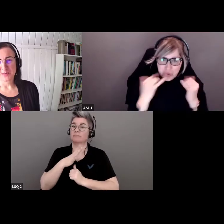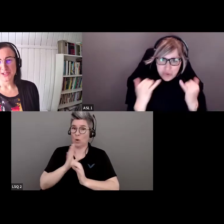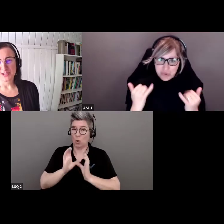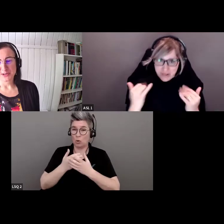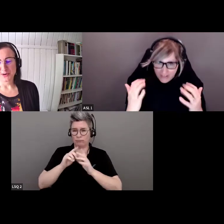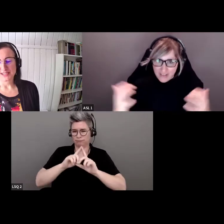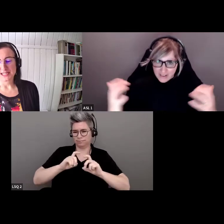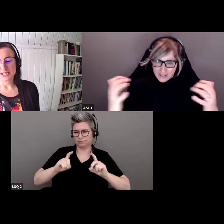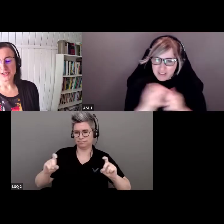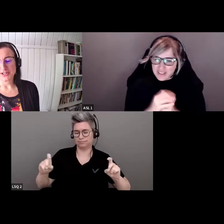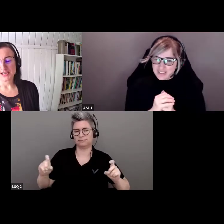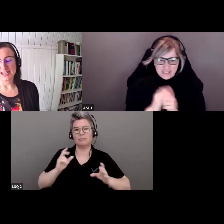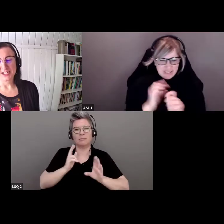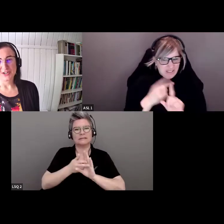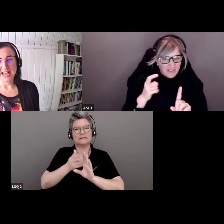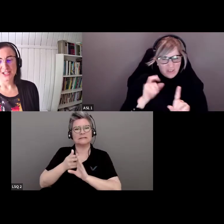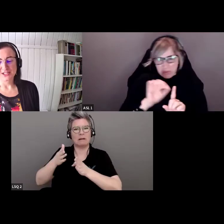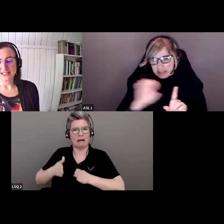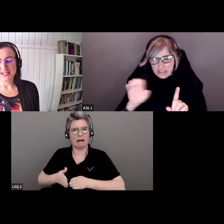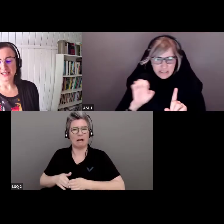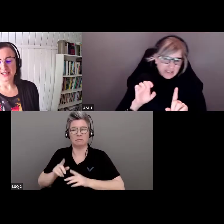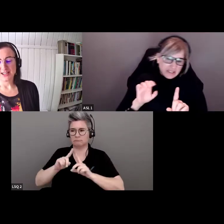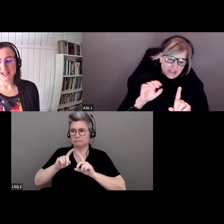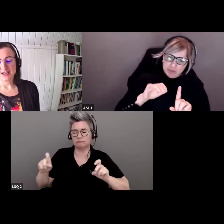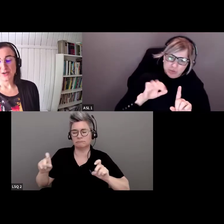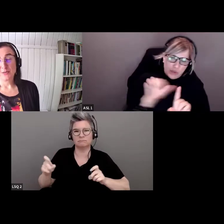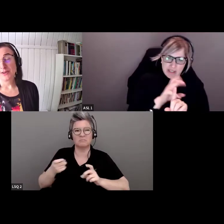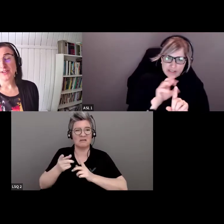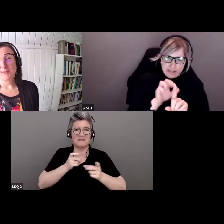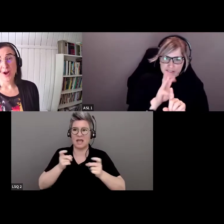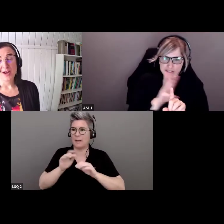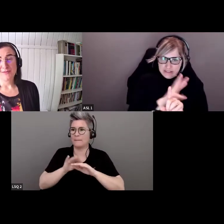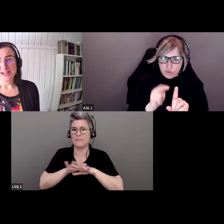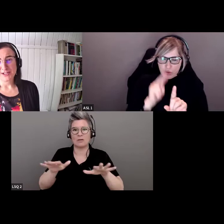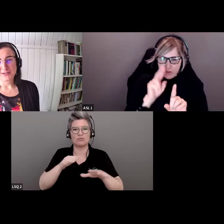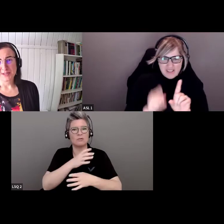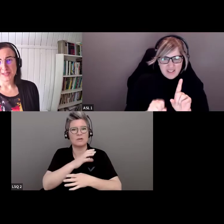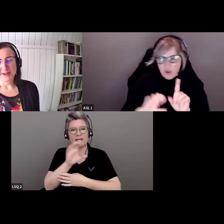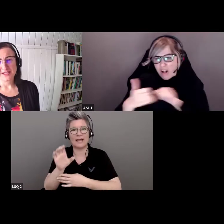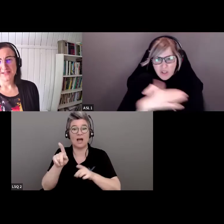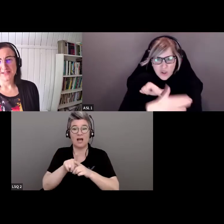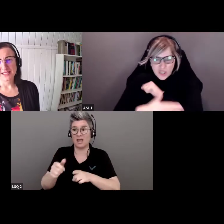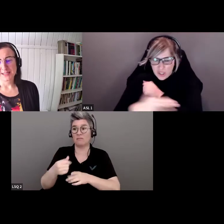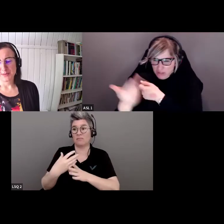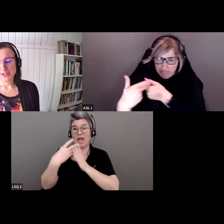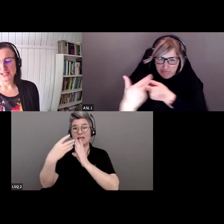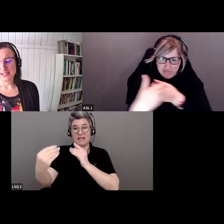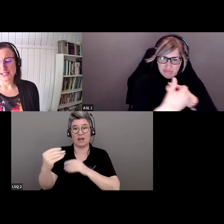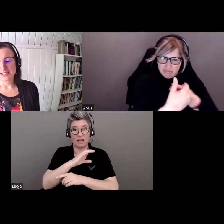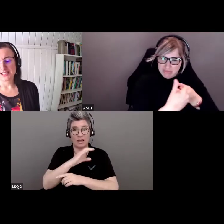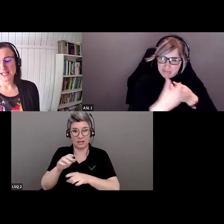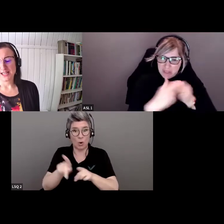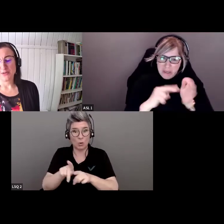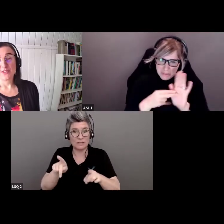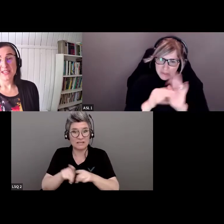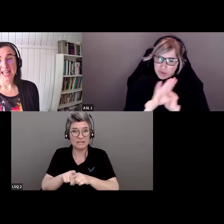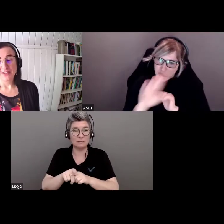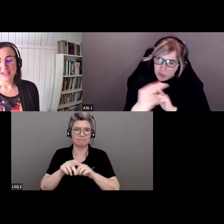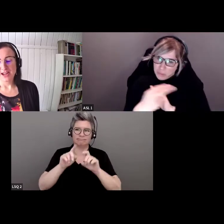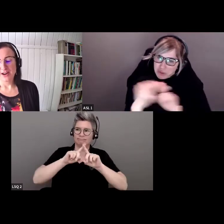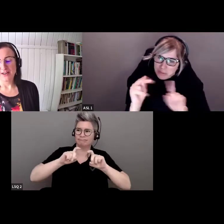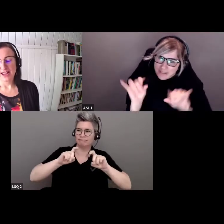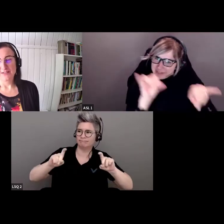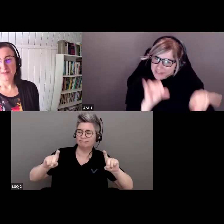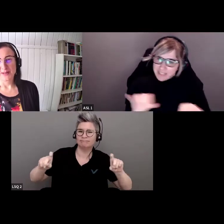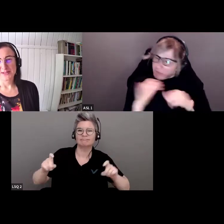diversifié de participants qui nous proviennent de partout au Canada et de l'étranger, qui représentent un large éventail de